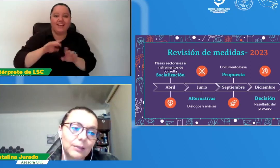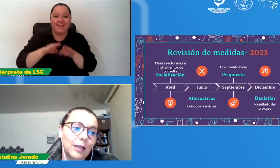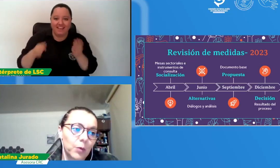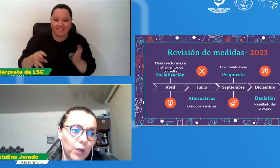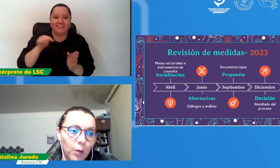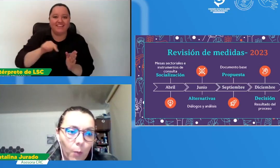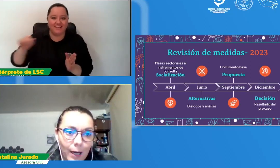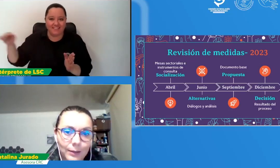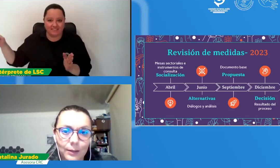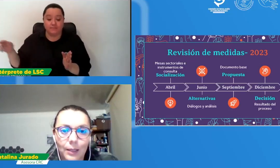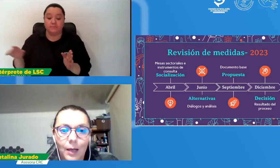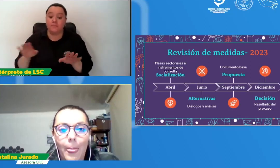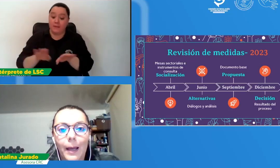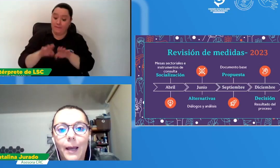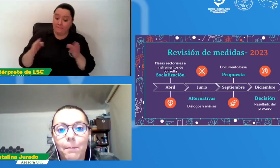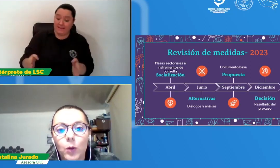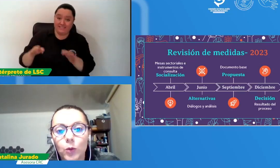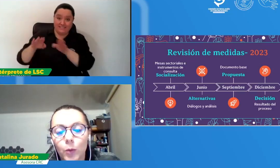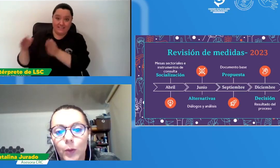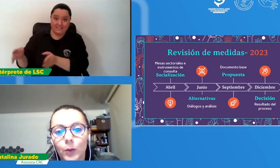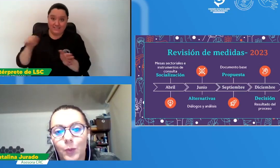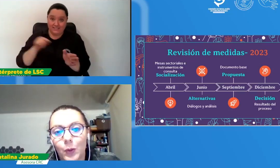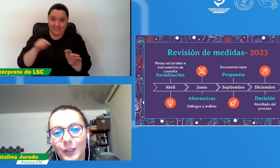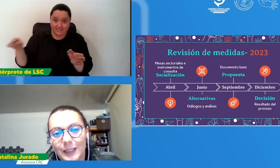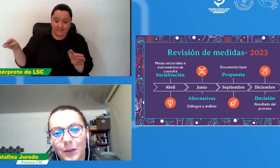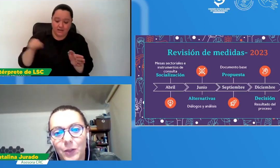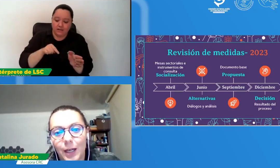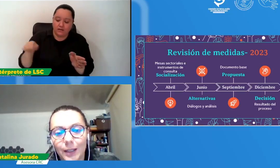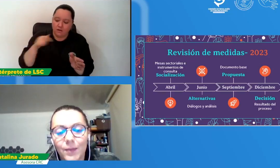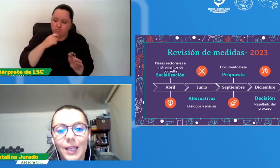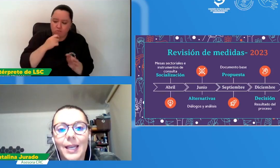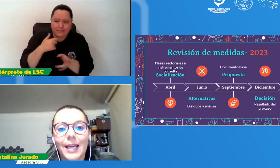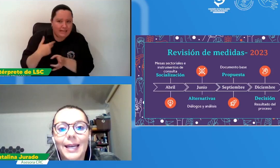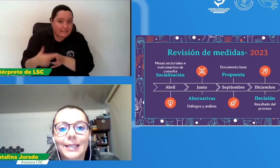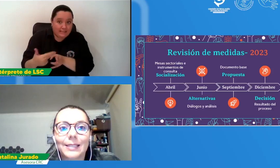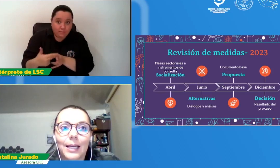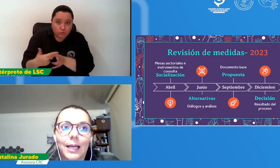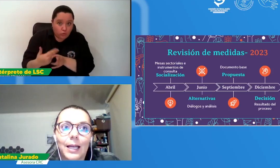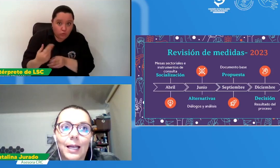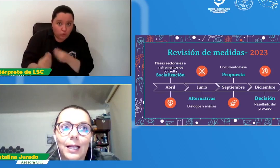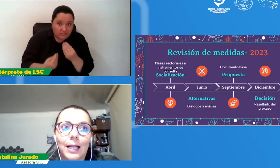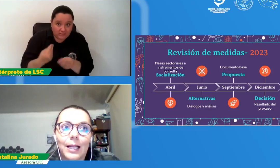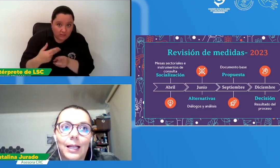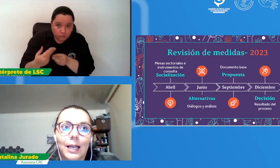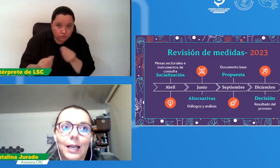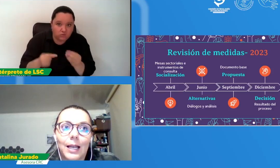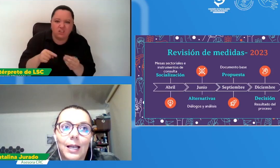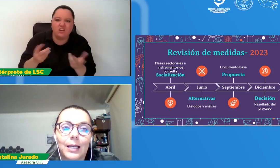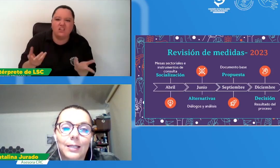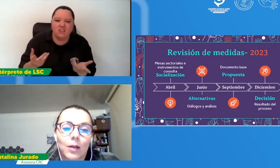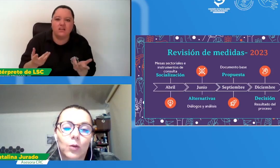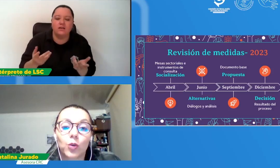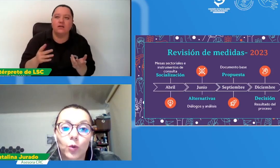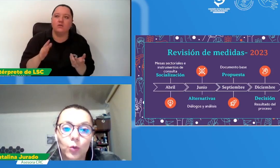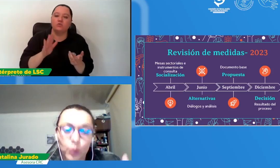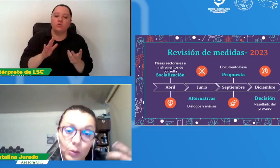digamos que lo más pronto por desarrollar es el desarrollo de un